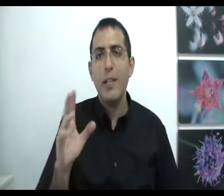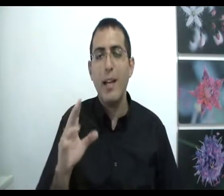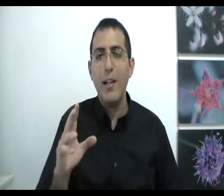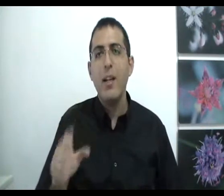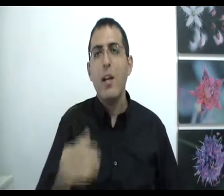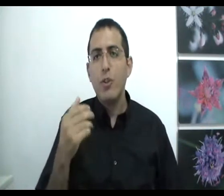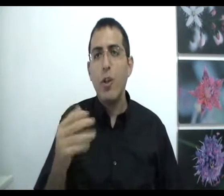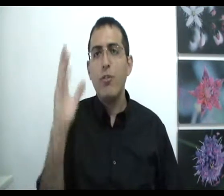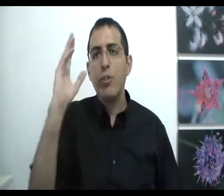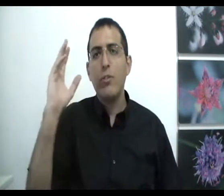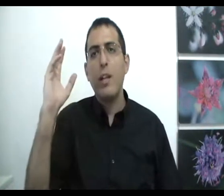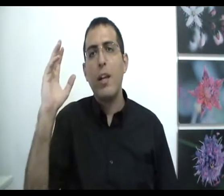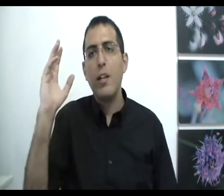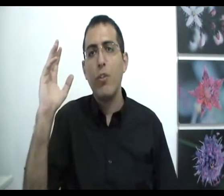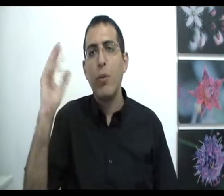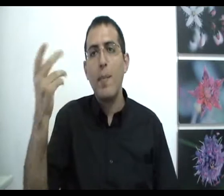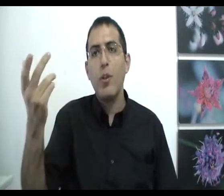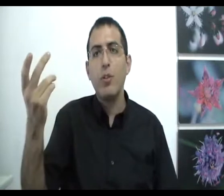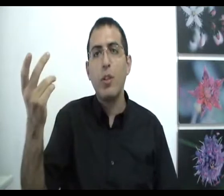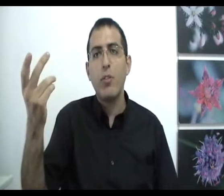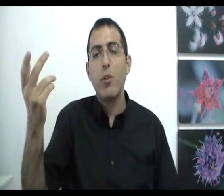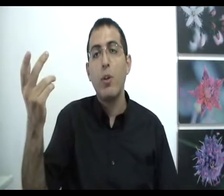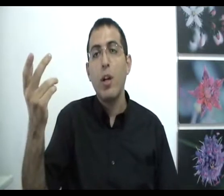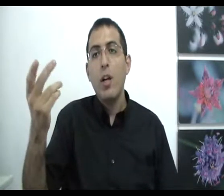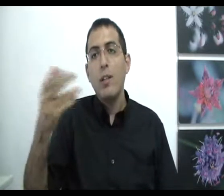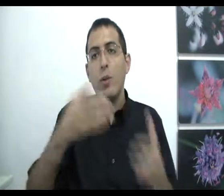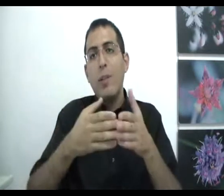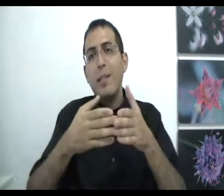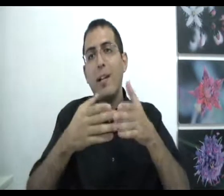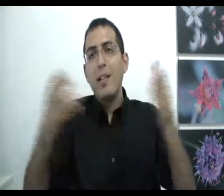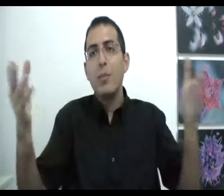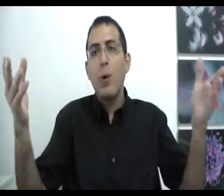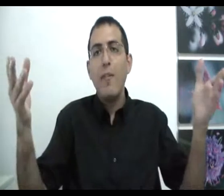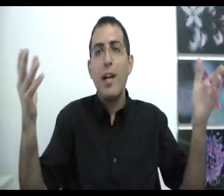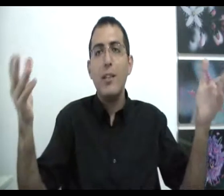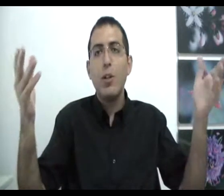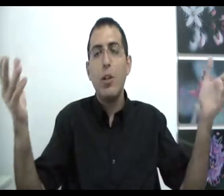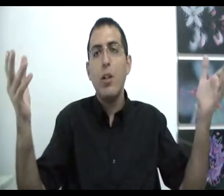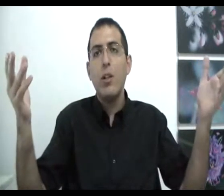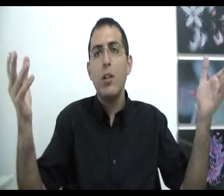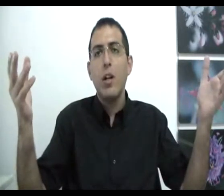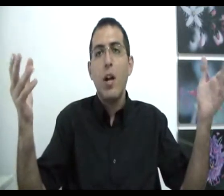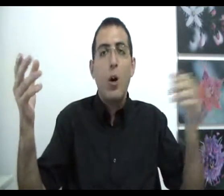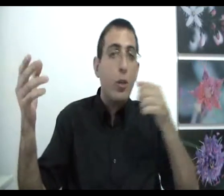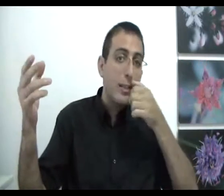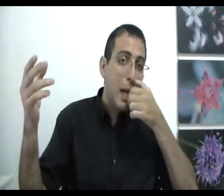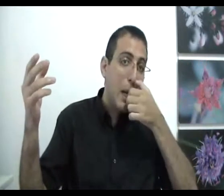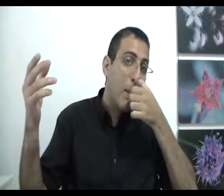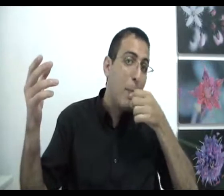נראה שכל השיטות נכשלו למה כל השיטות נכשלו? אני כל כיבטח אף אחד עוד לא עוד להצליח לקבל